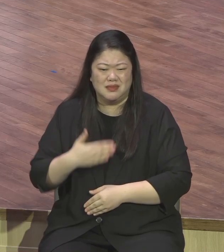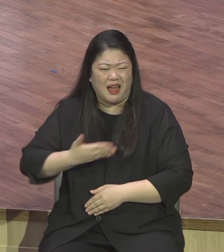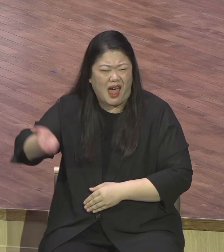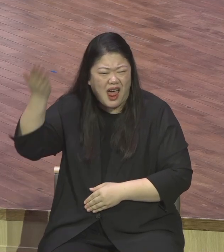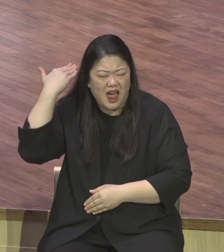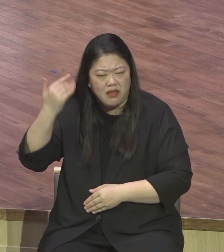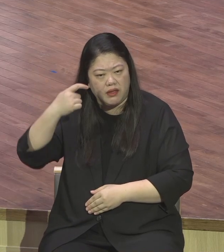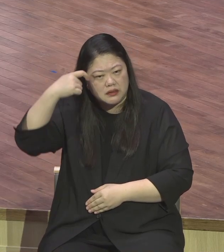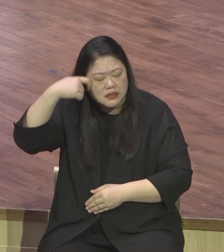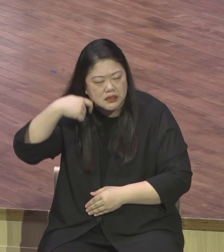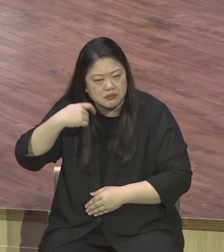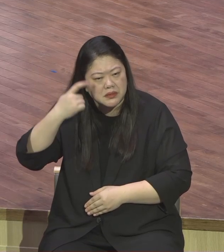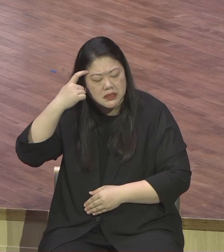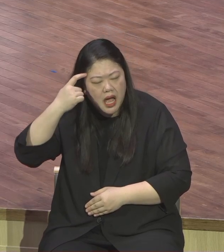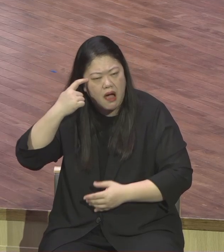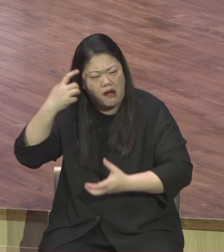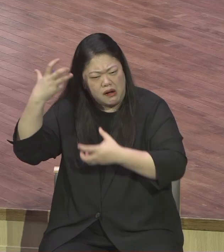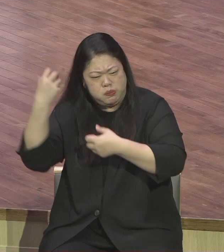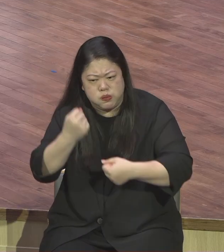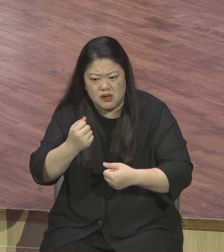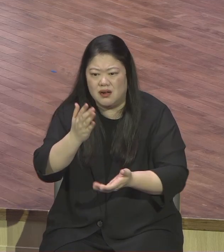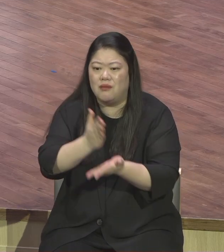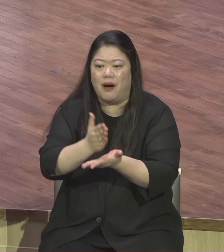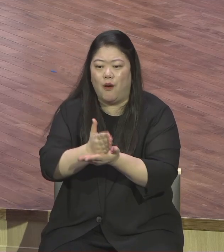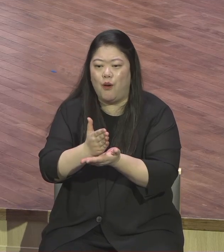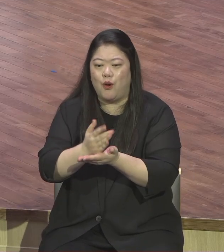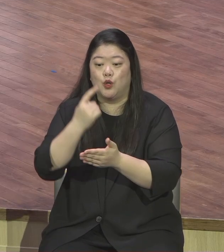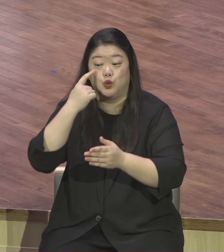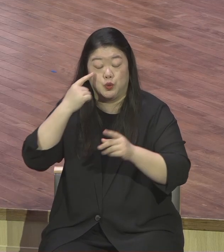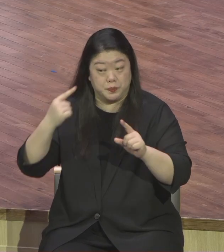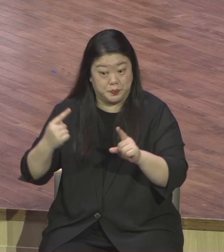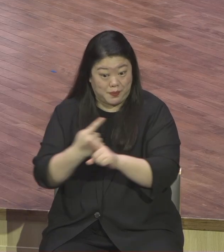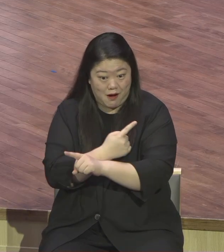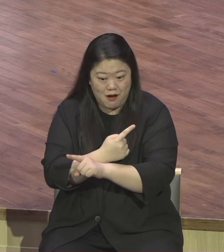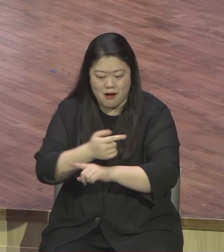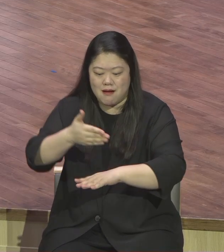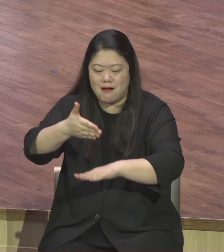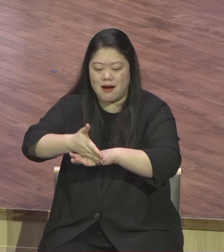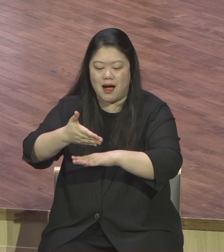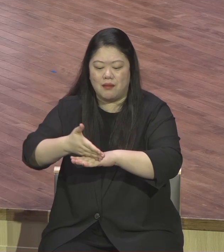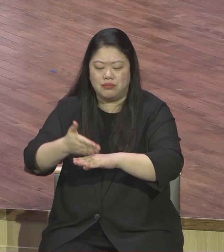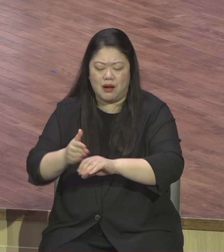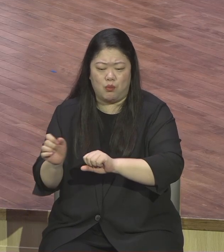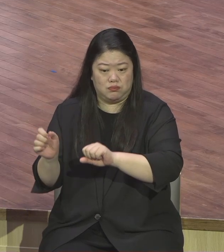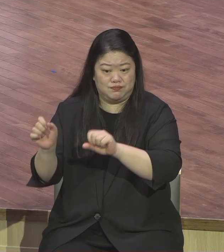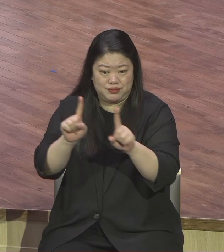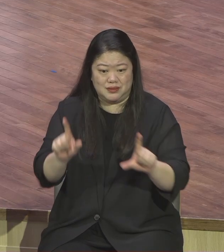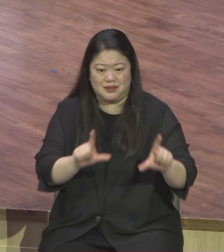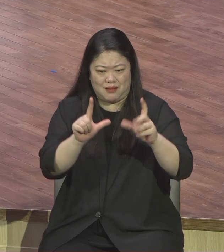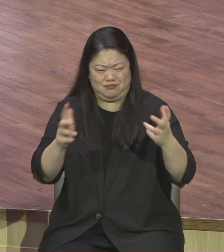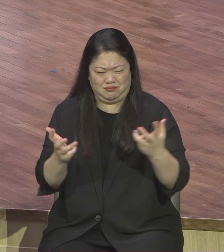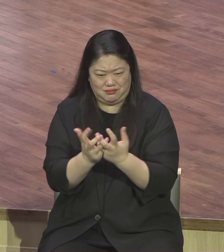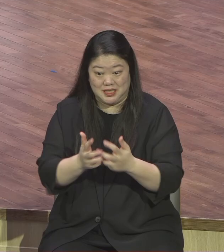말고 영계 모든 성도들 이런 복음적 체질을 가진 넘치는 감사의 삶 속에 들어가시기를 제물어 축복합니다